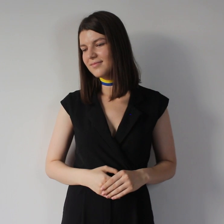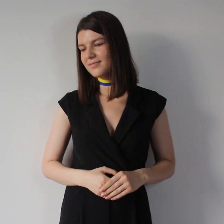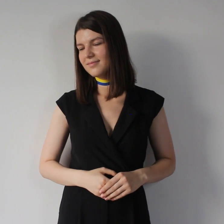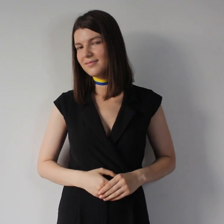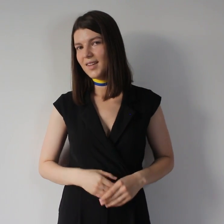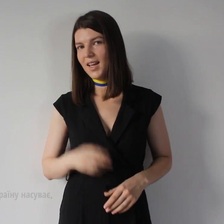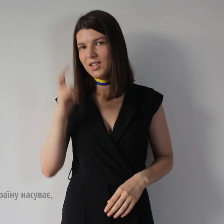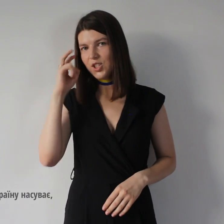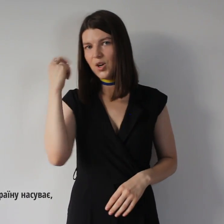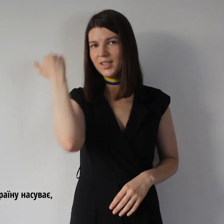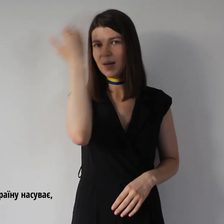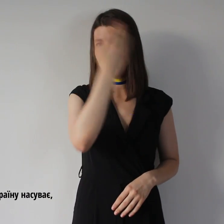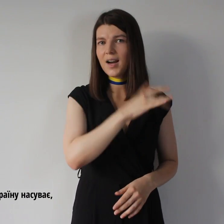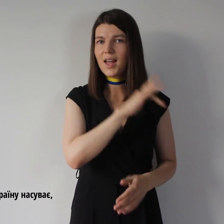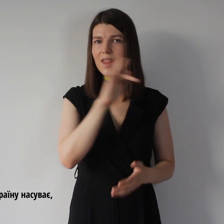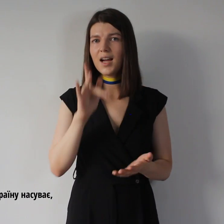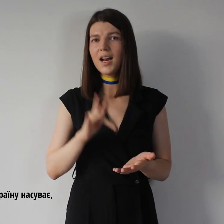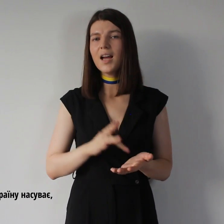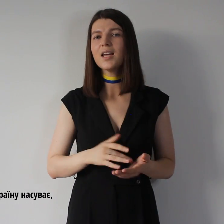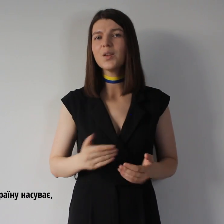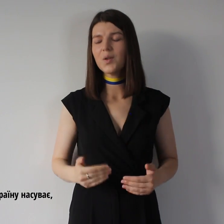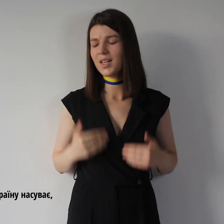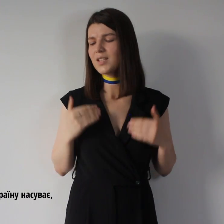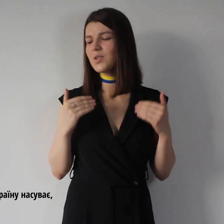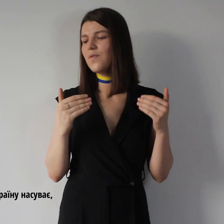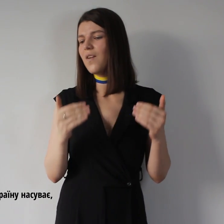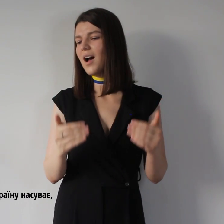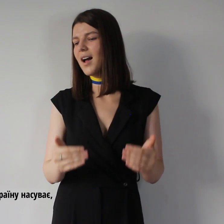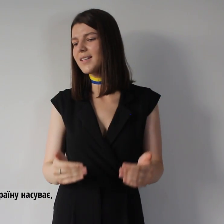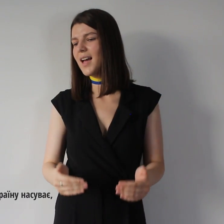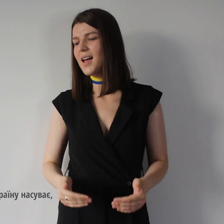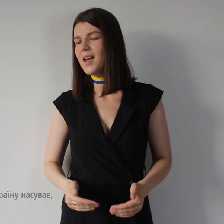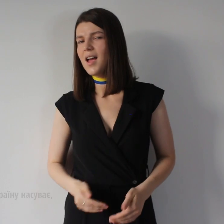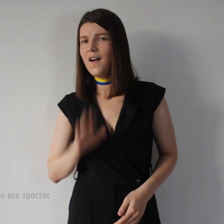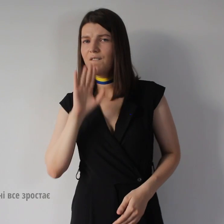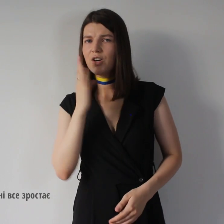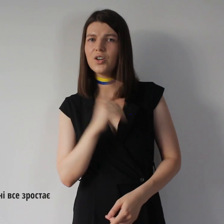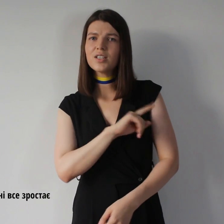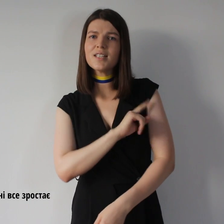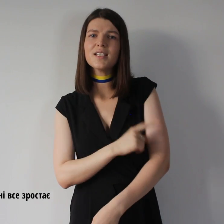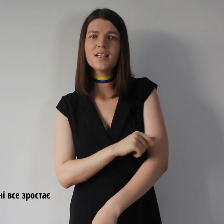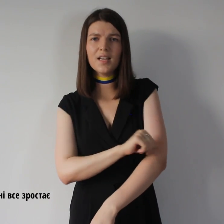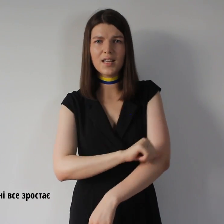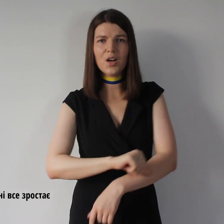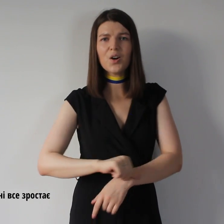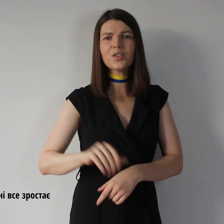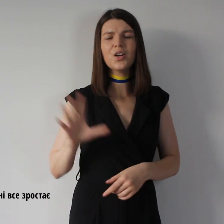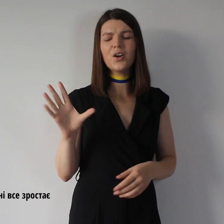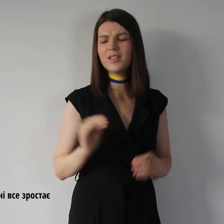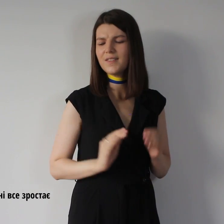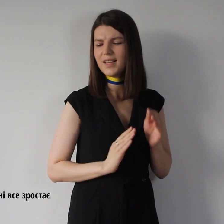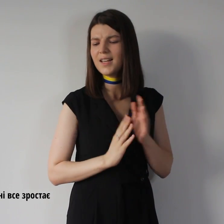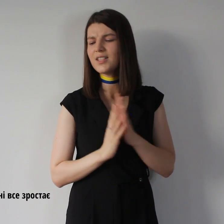Та чорна хмара на країну мисуває Ворожа сила на кордоні все